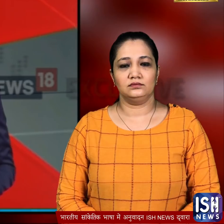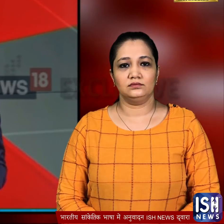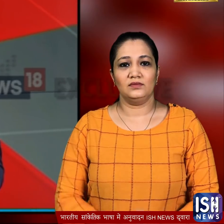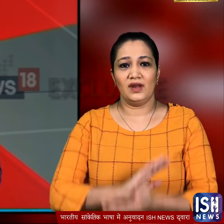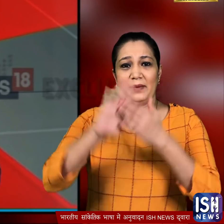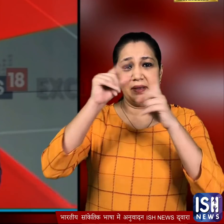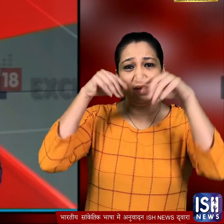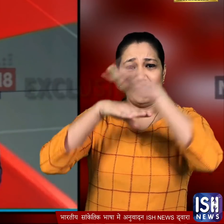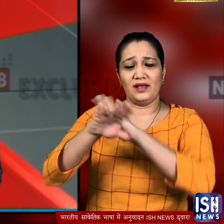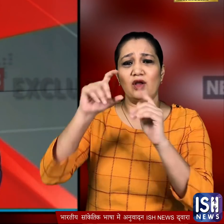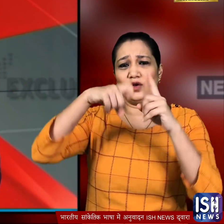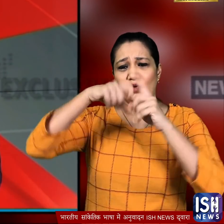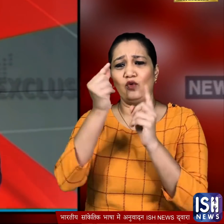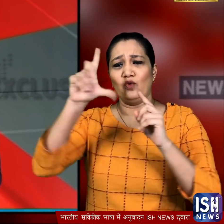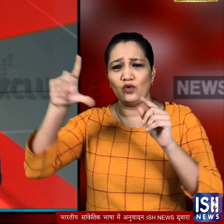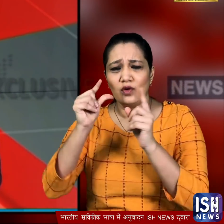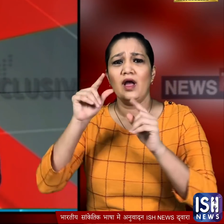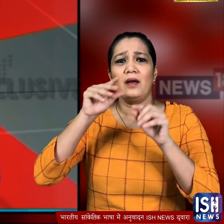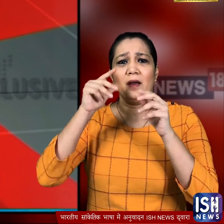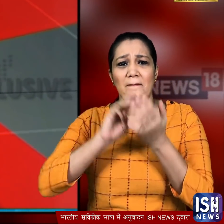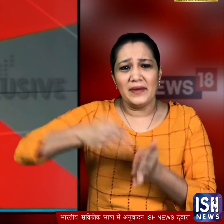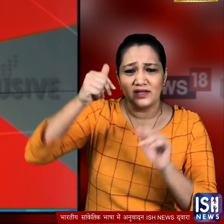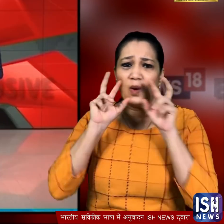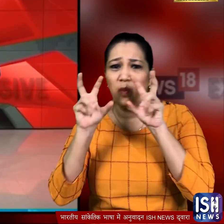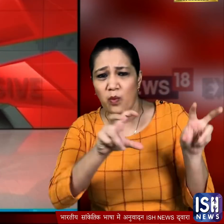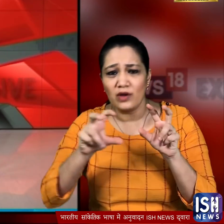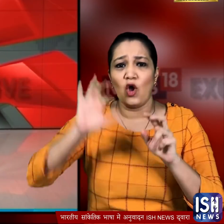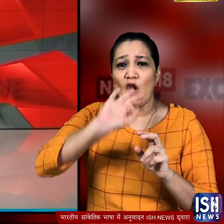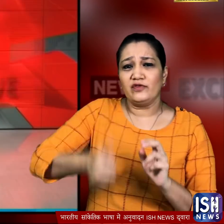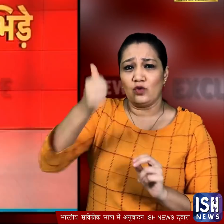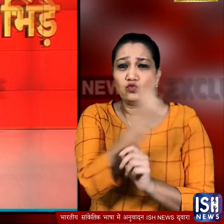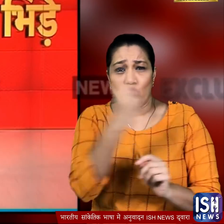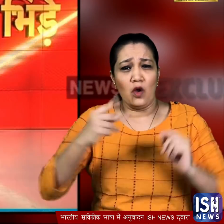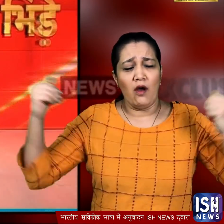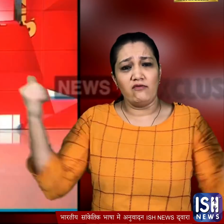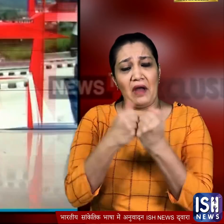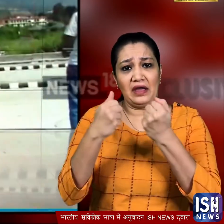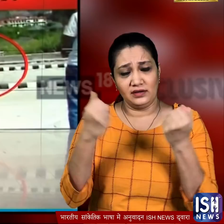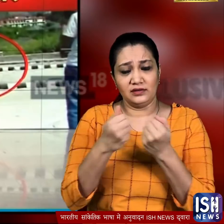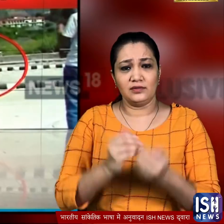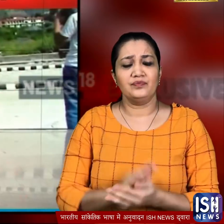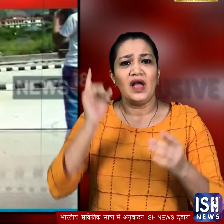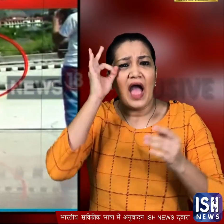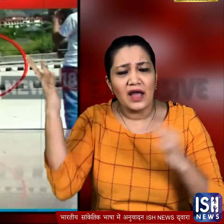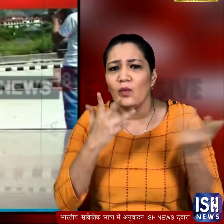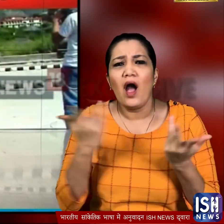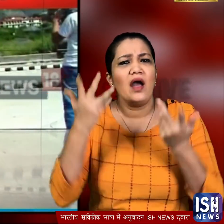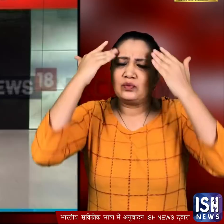इमाचर प्रदेश के कुल्लू में मंत्रियों की सुरक्षा में तैनाथ दो बड़े अधिकारी आपस में भिड़ गए नाराजगी के वज़े तो पता नहीं चली लेकिन जब